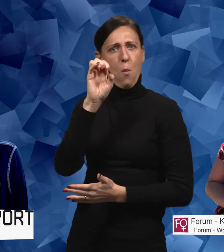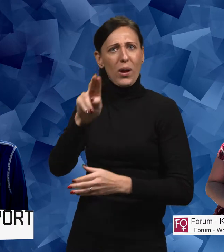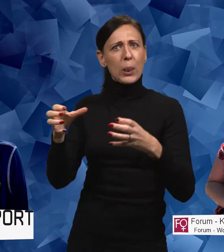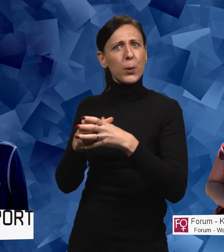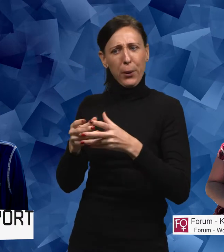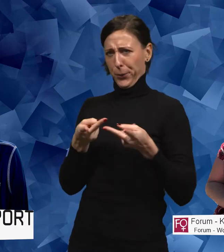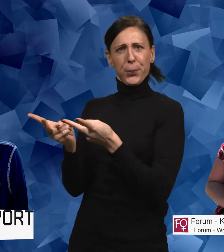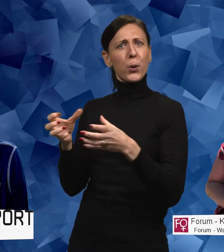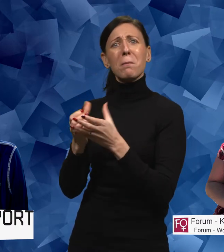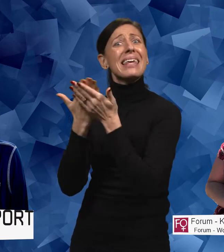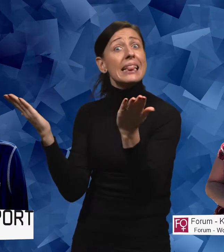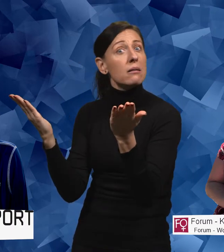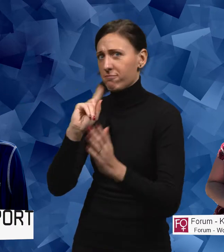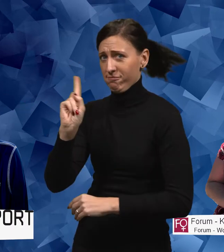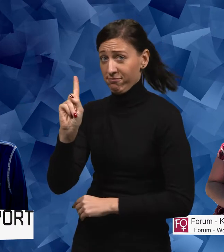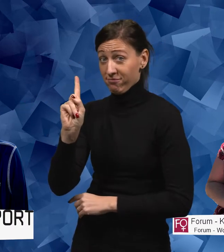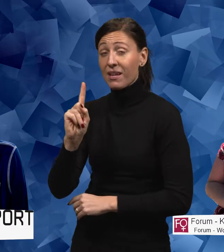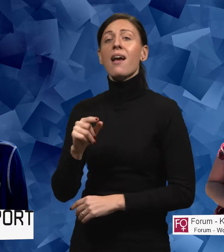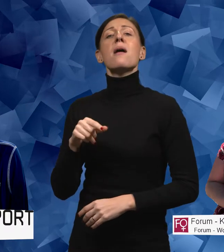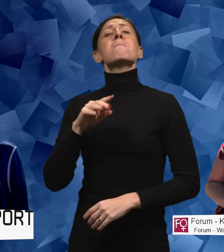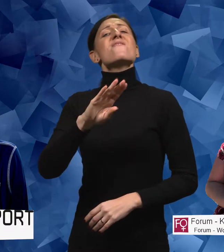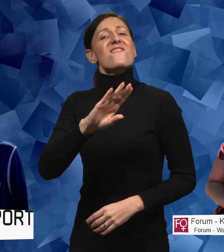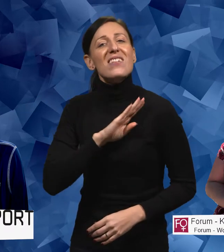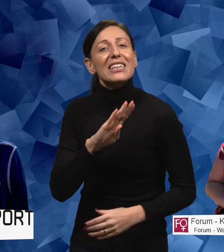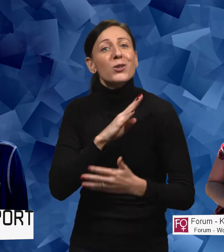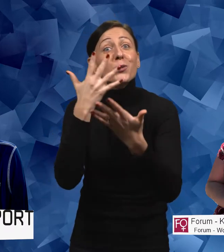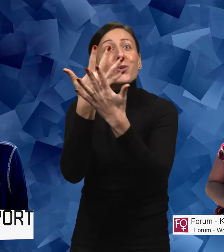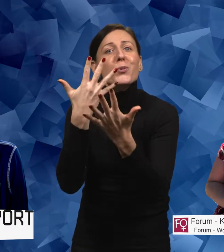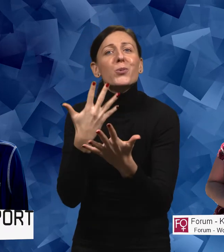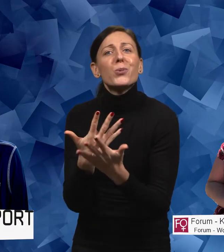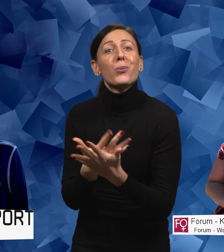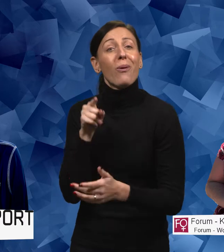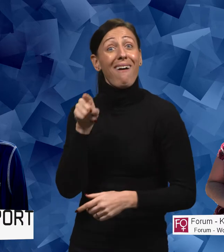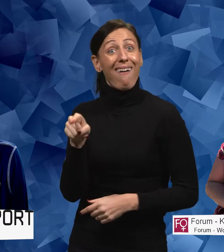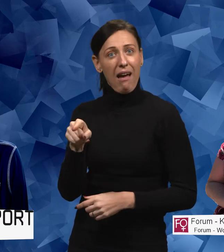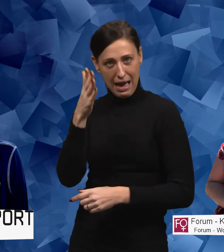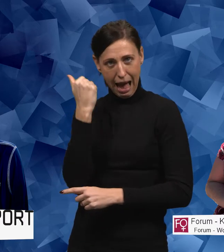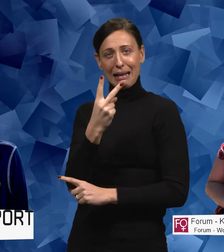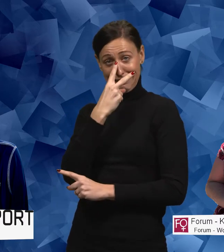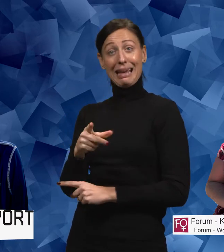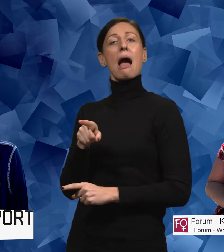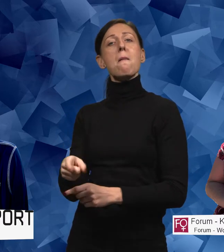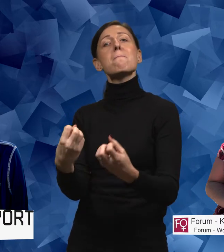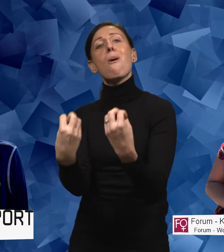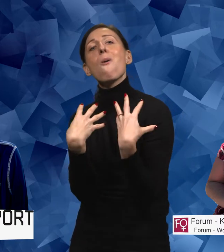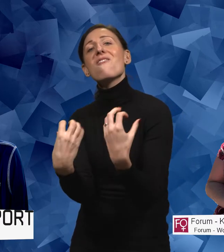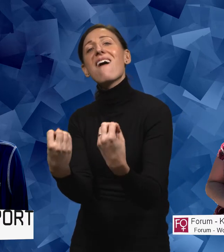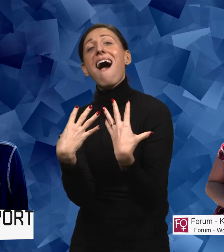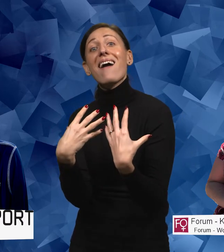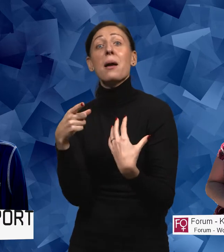grupp. Men det finns ju strukturer som man kan se och som påverkar och som